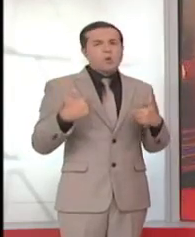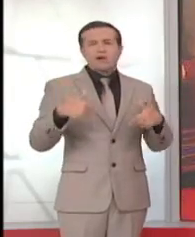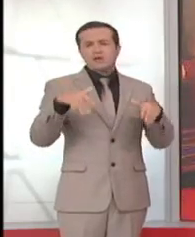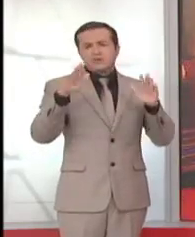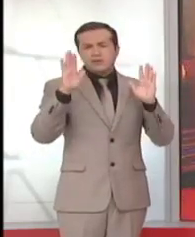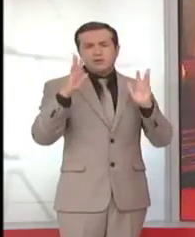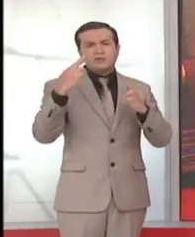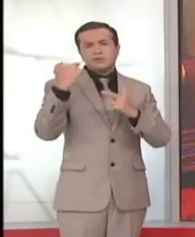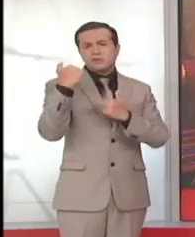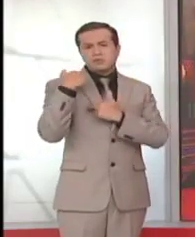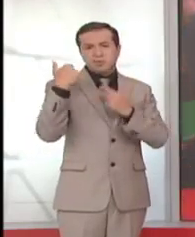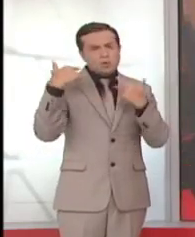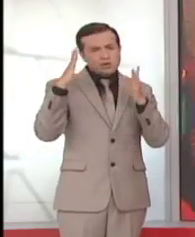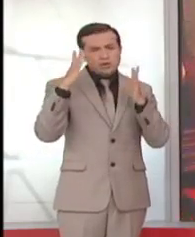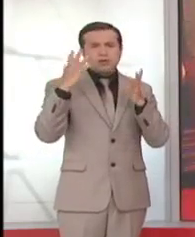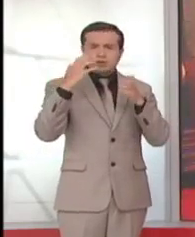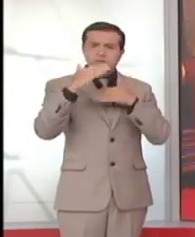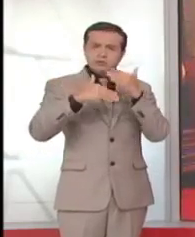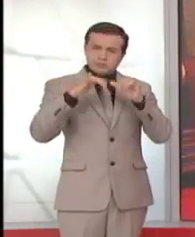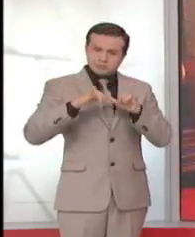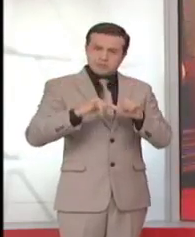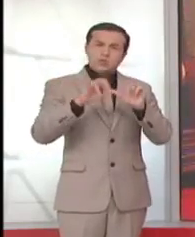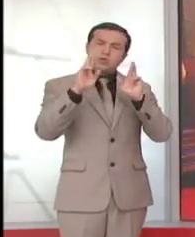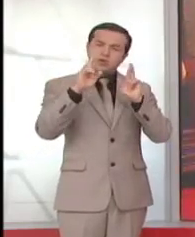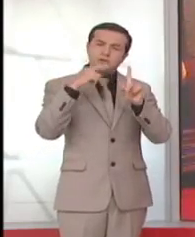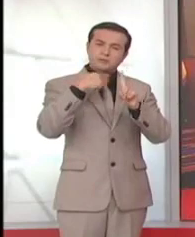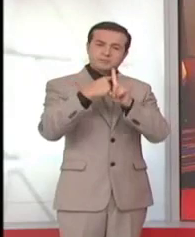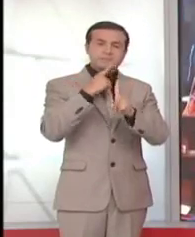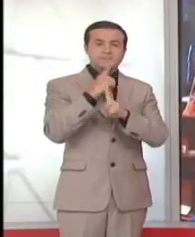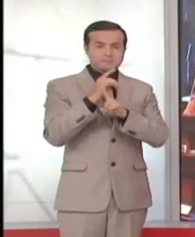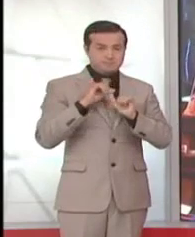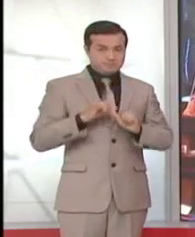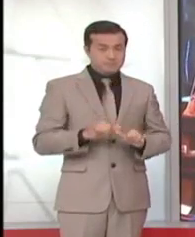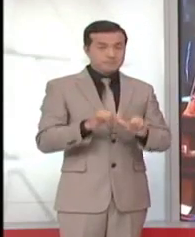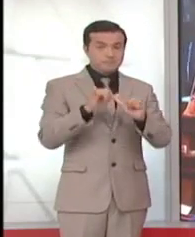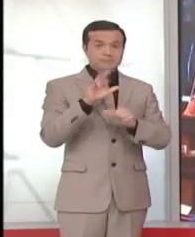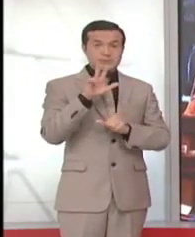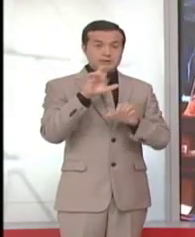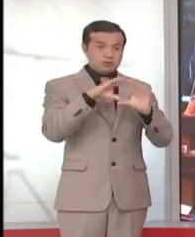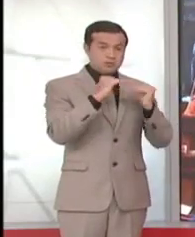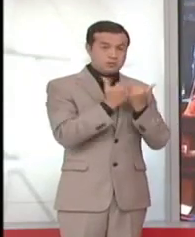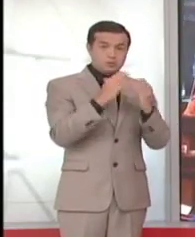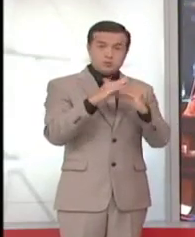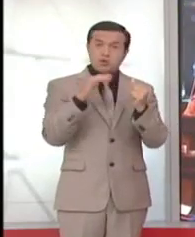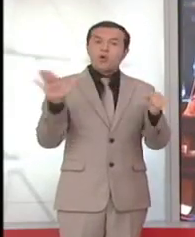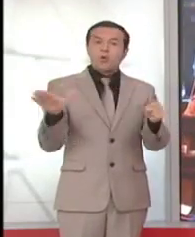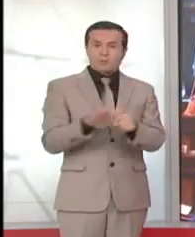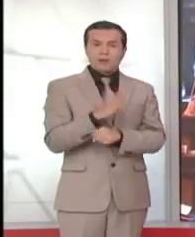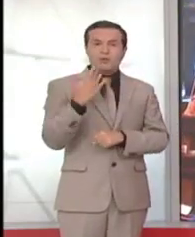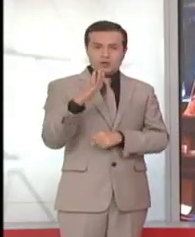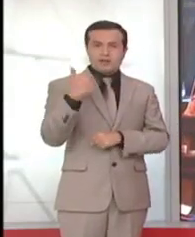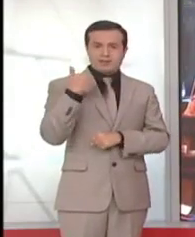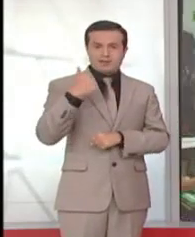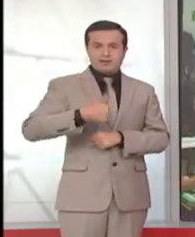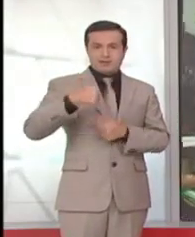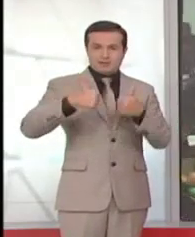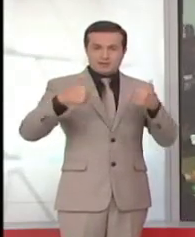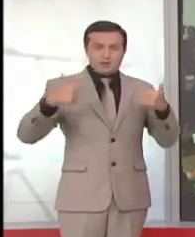condición que nos permita avanzar, ojalá que así ocurra. De esta forma, las 13 comisiones legislativas ya cuentan con autoridades. La duda es saber si la